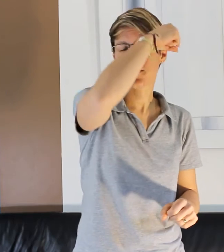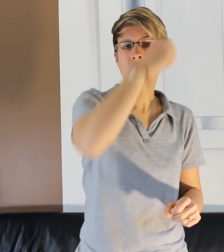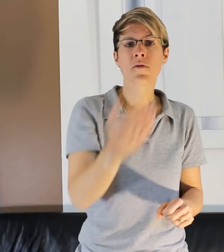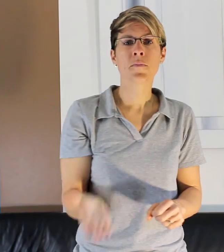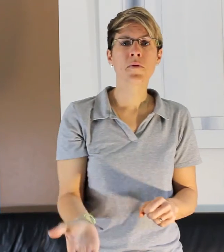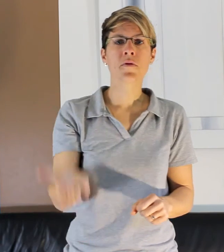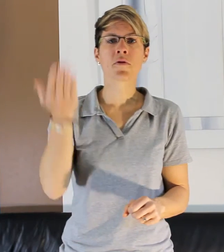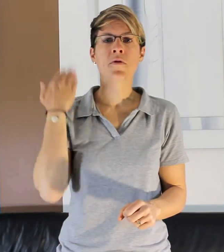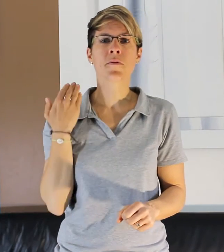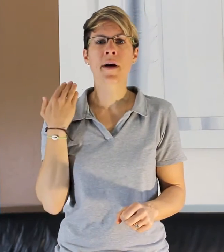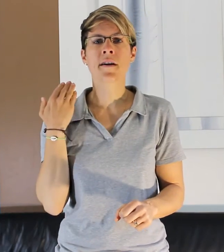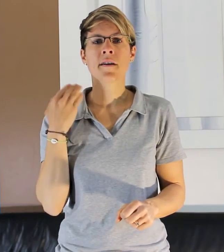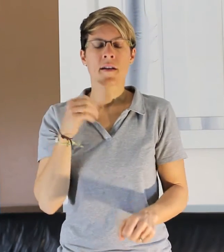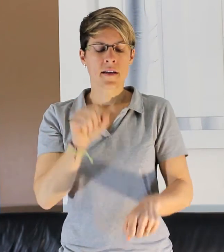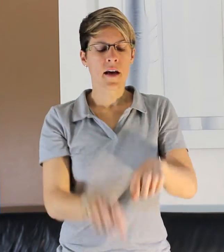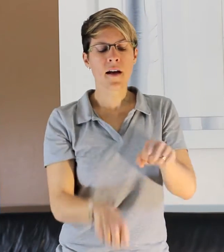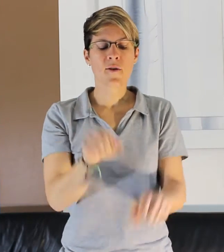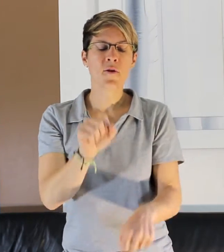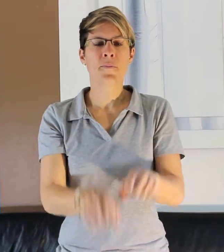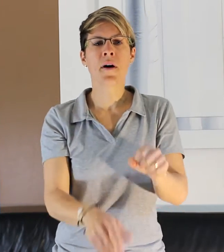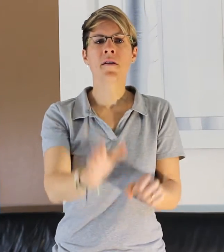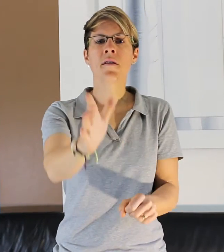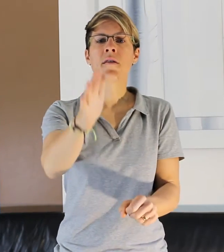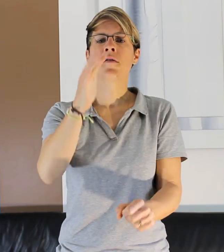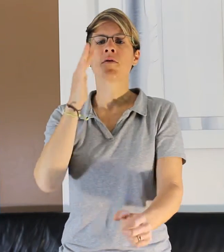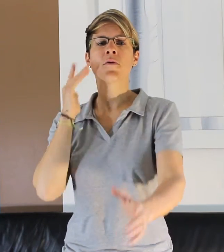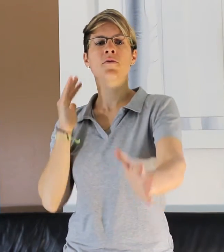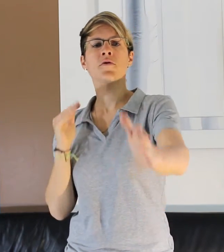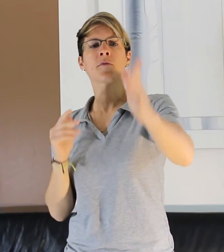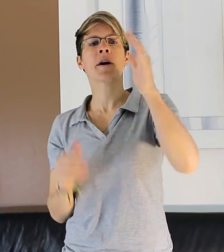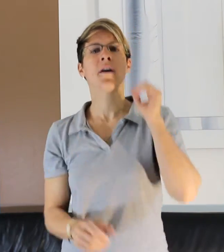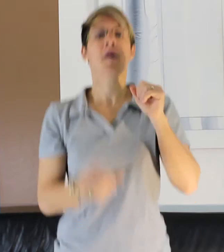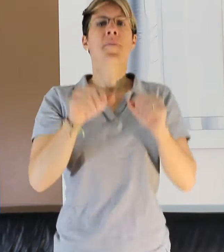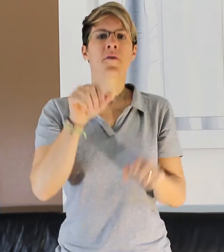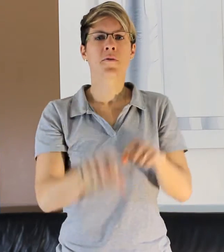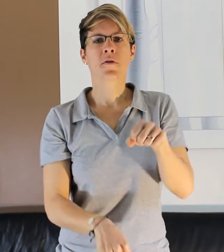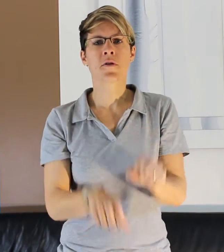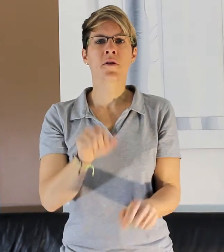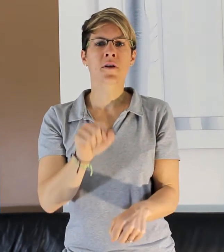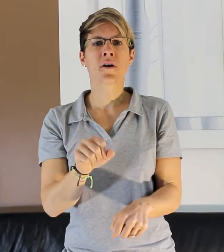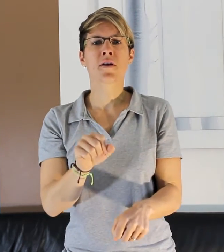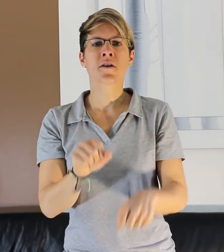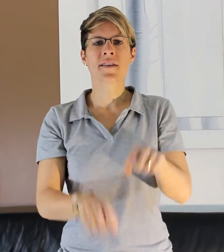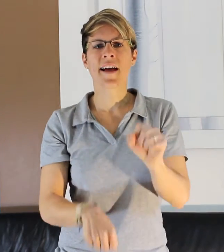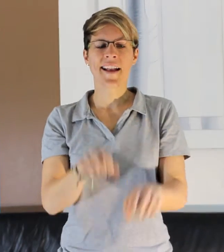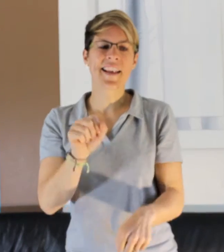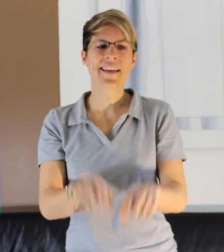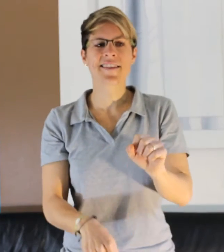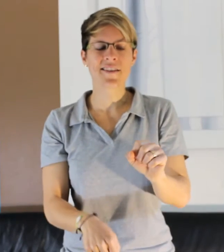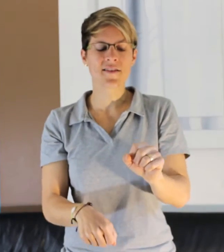sont pour demain. Galopant le long du chemin. Hop ! Une cocotte et elle l'étrote.